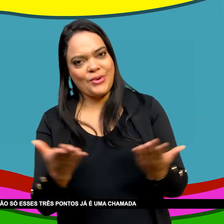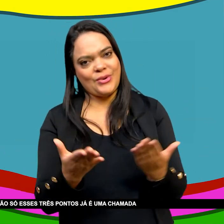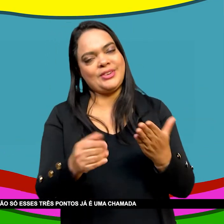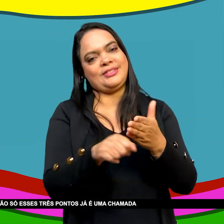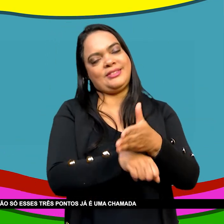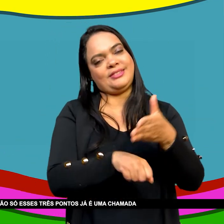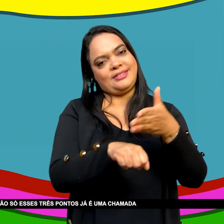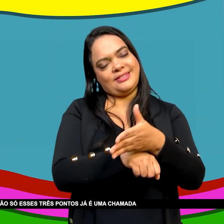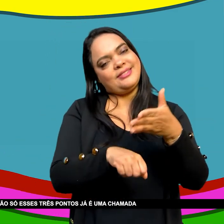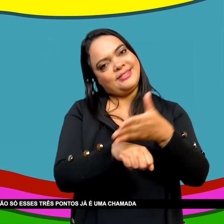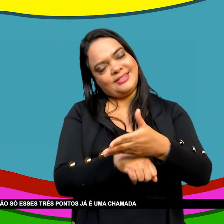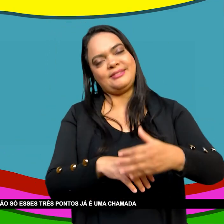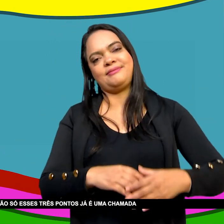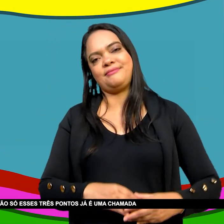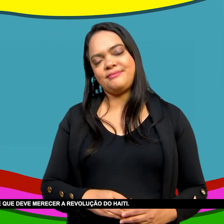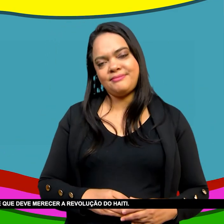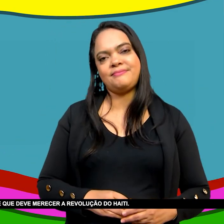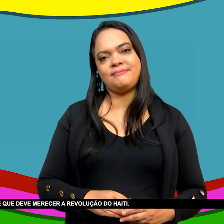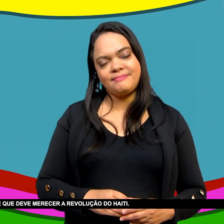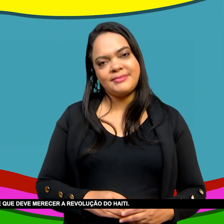esses três pontos É